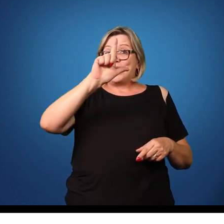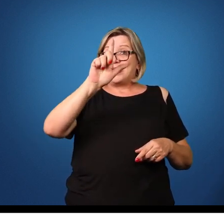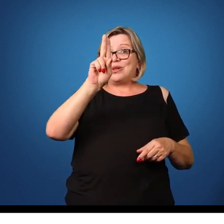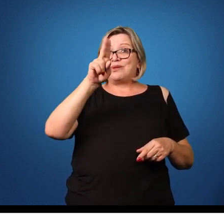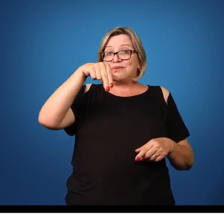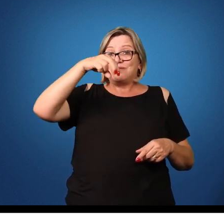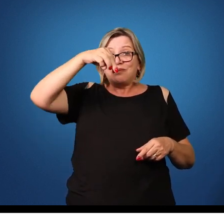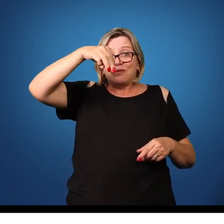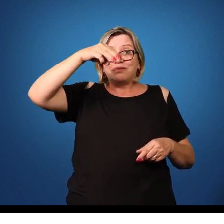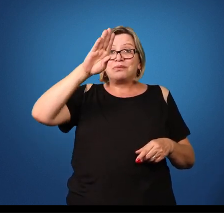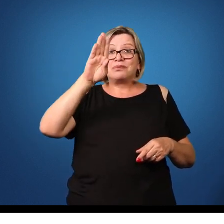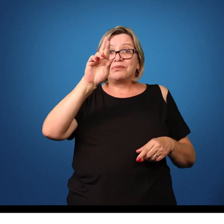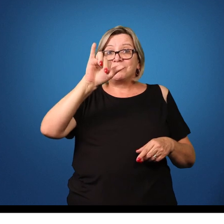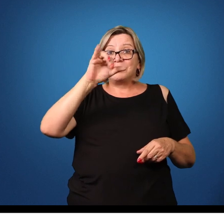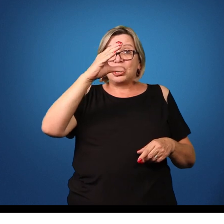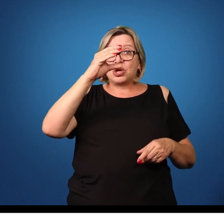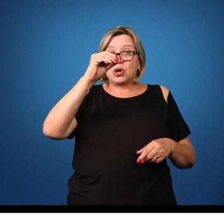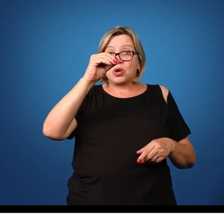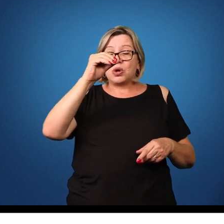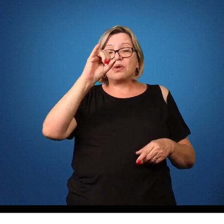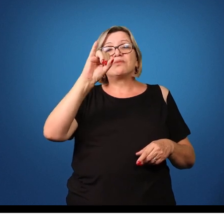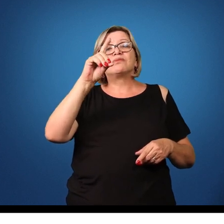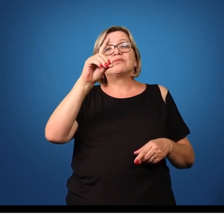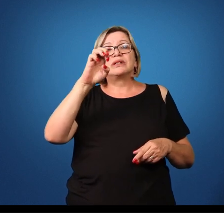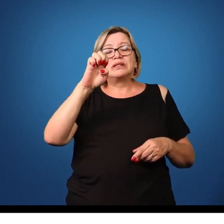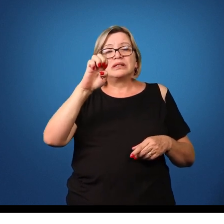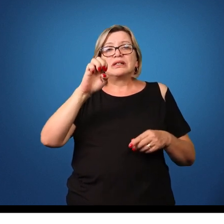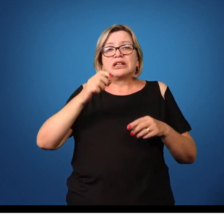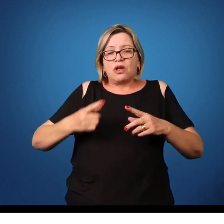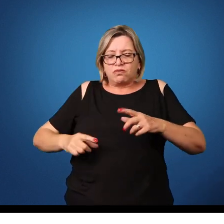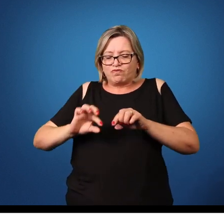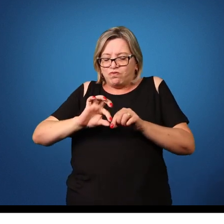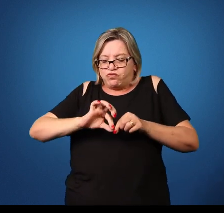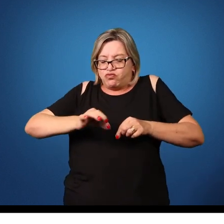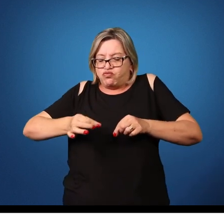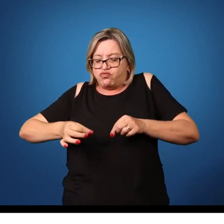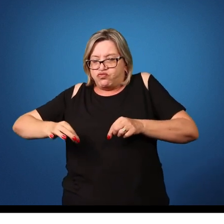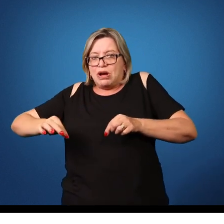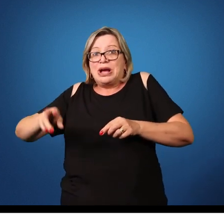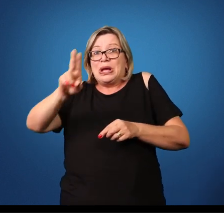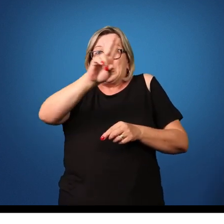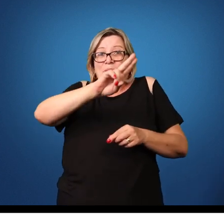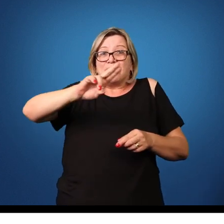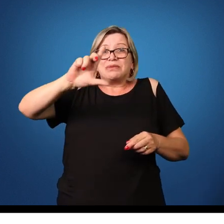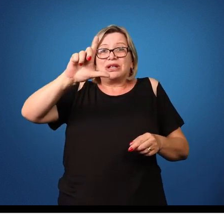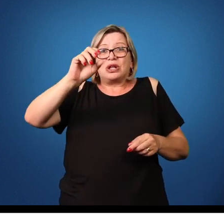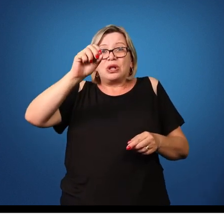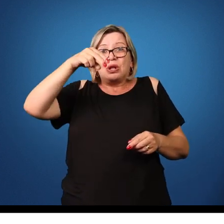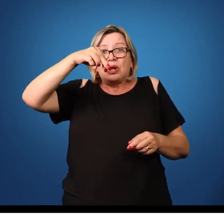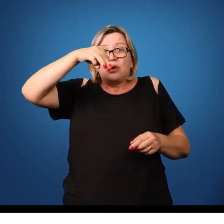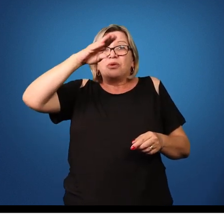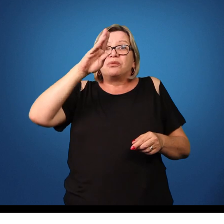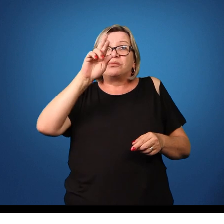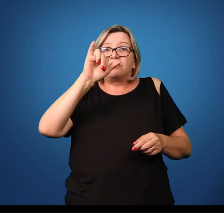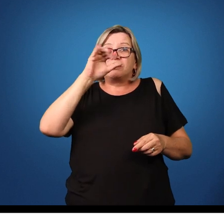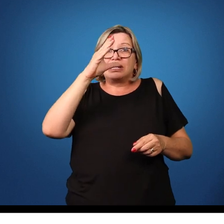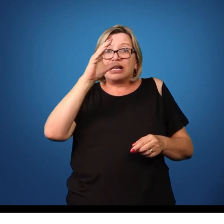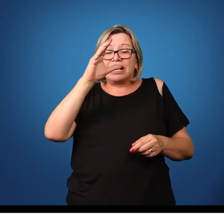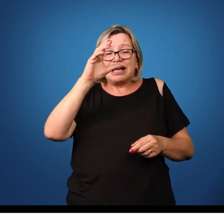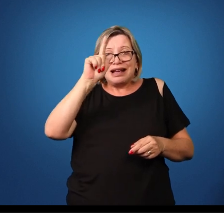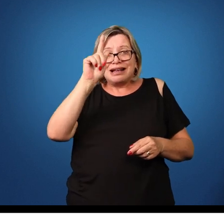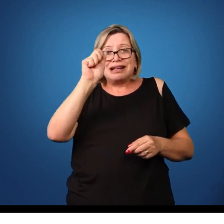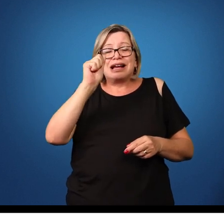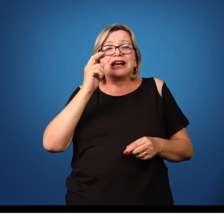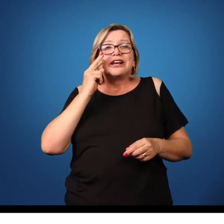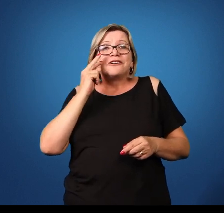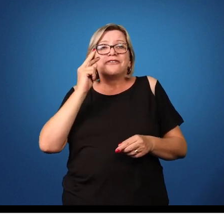Vamos dar uma olhadinha no ciclo biológico da Ascaris lumbricoides, e a gente consegue fazer algumas associações com as outras doenças.